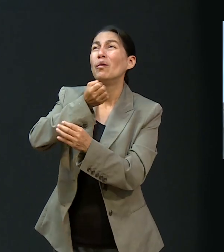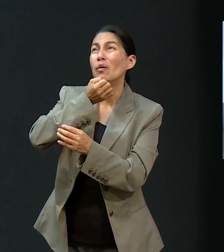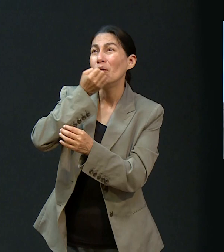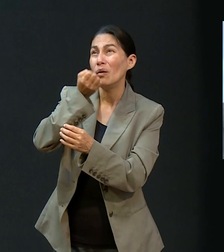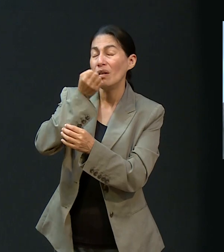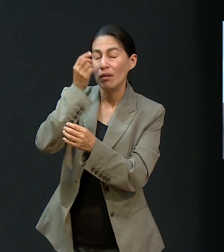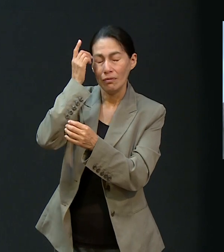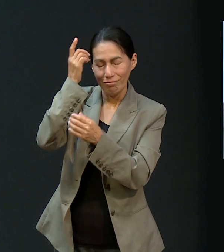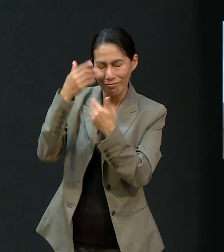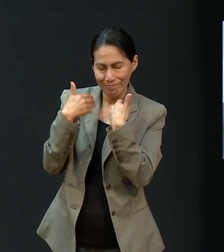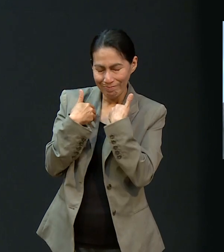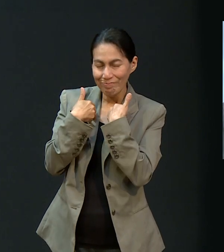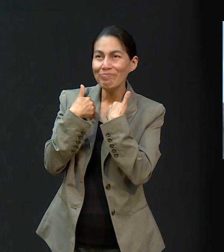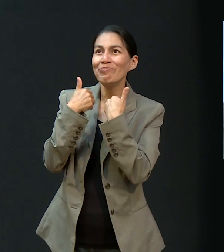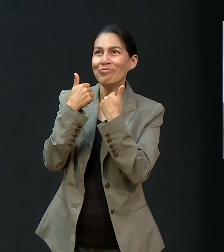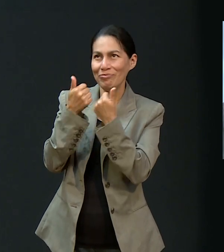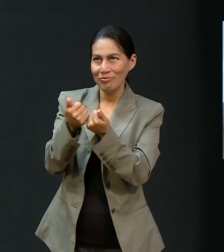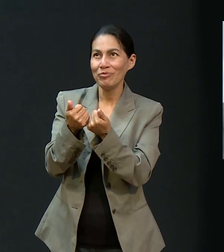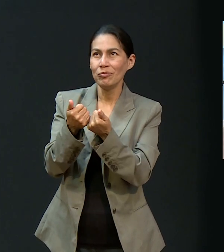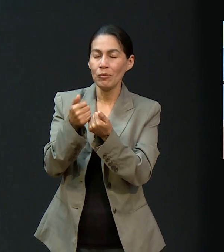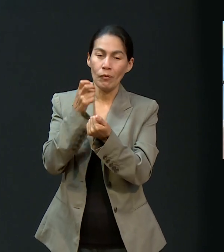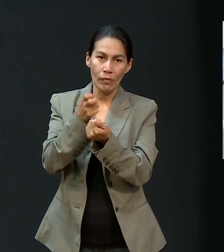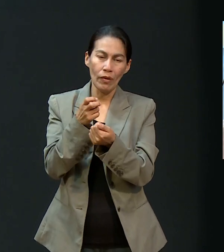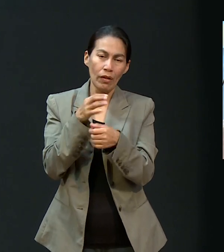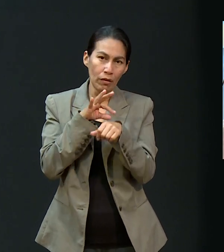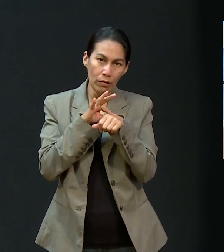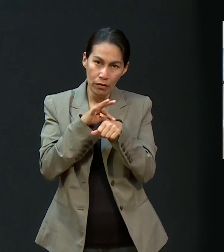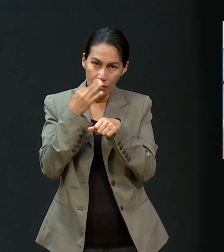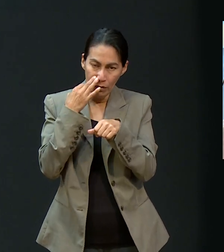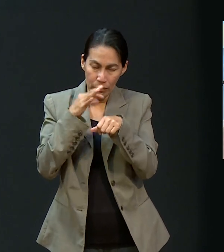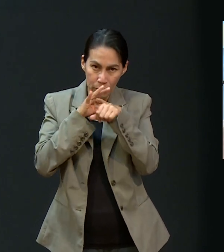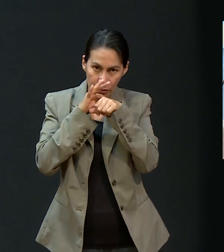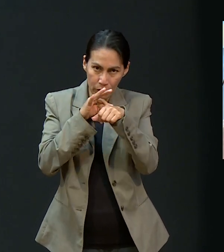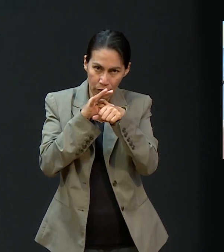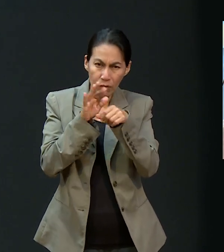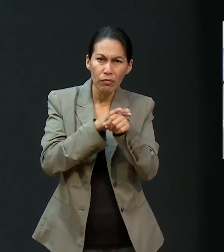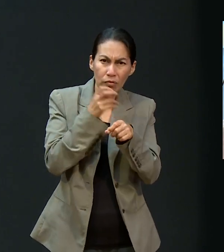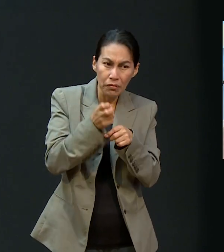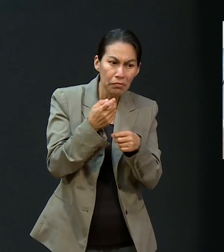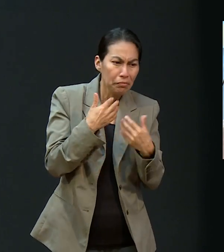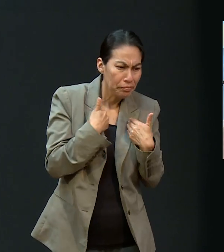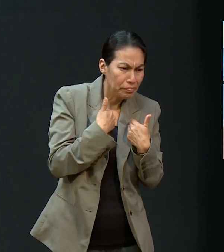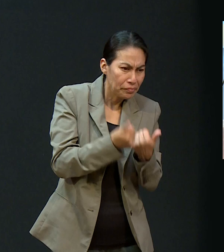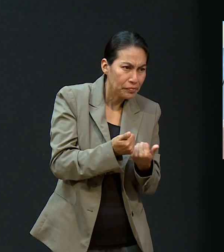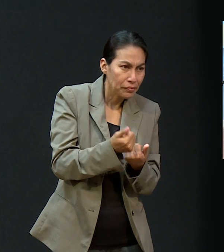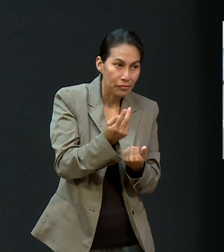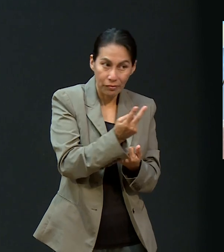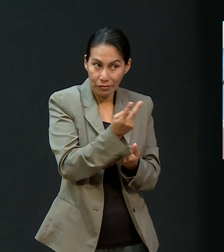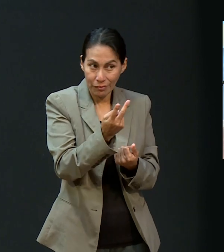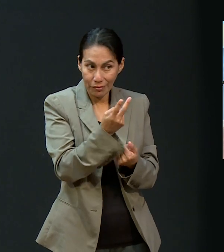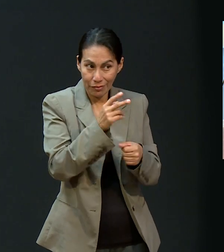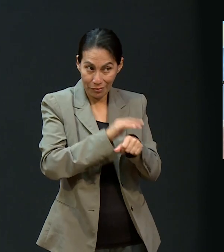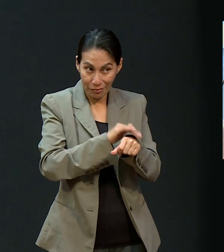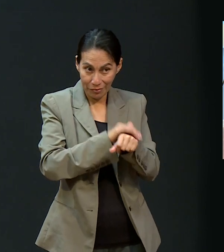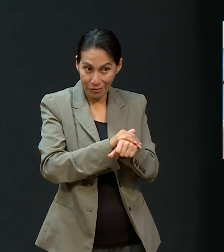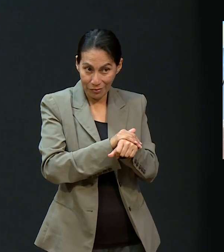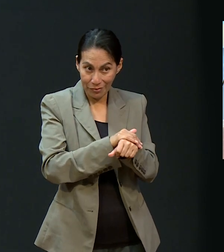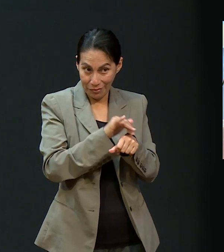persona que tenga esa misma experiencia va a comprender a la otra persona que tiene la misma experiencia. Por eso es que ustedes dos son amigas, ¿no?